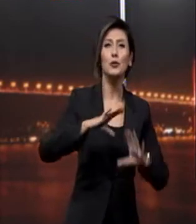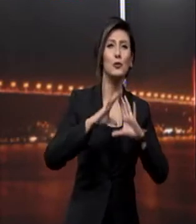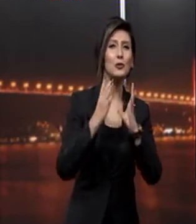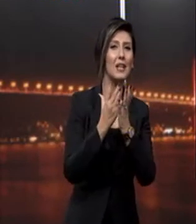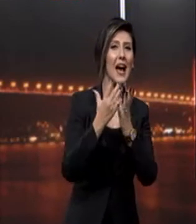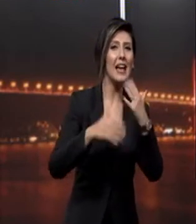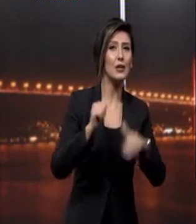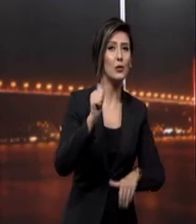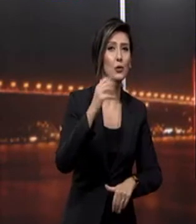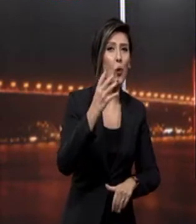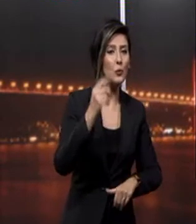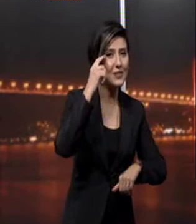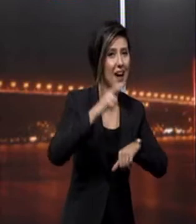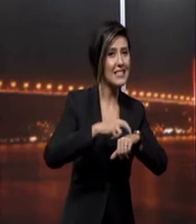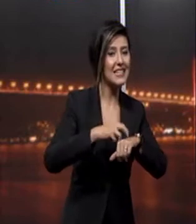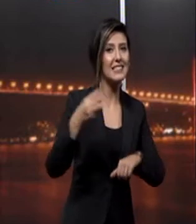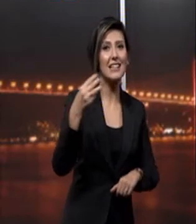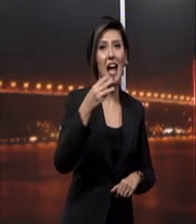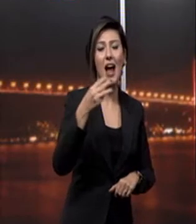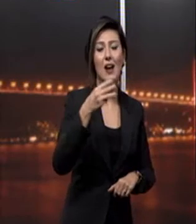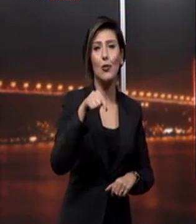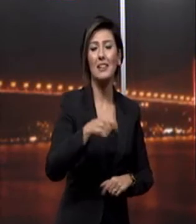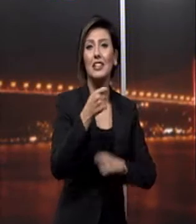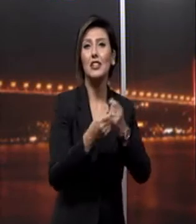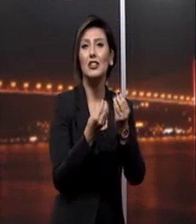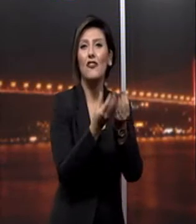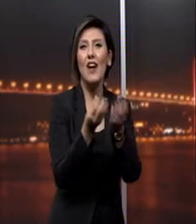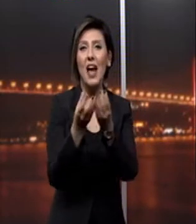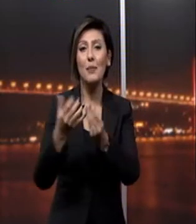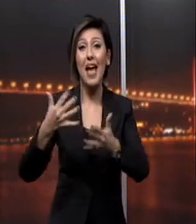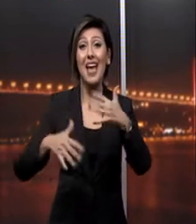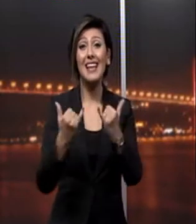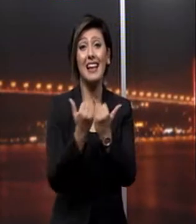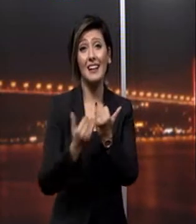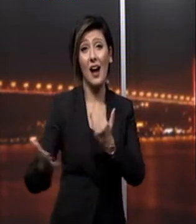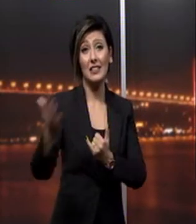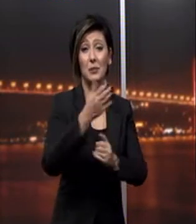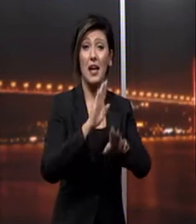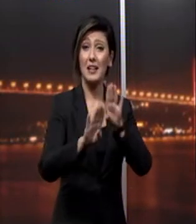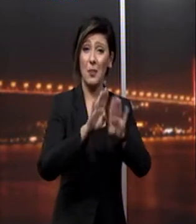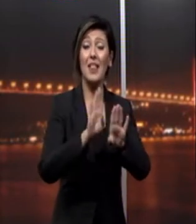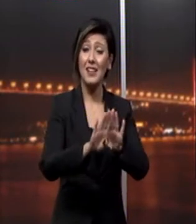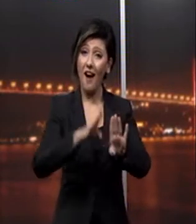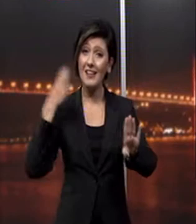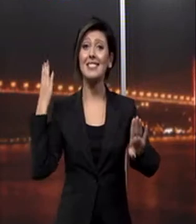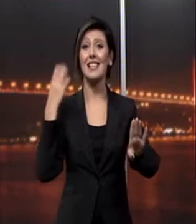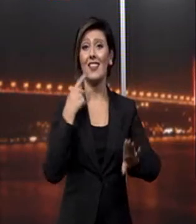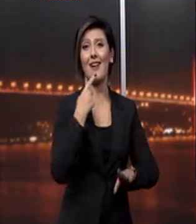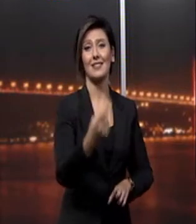Dünya Engelliler Günü olduğunu hatırlatan Erdoğan İşverenlerimiz engelli kardeşlerimize kapılarını açsınlar dedi